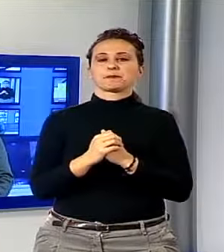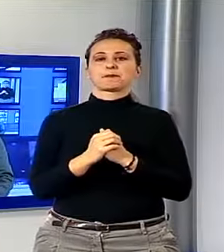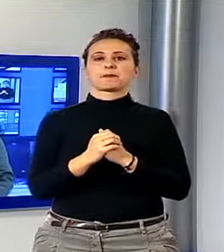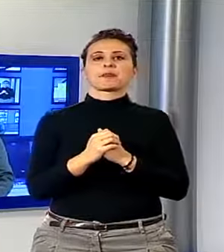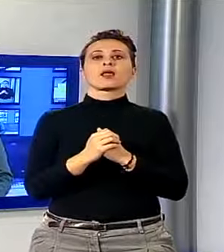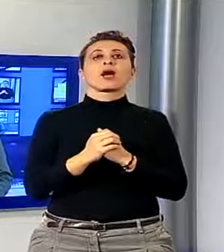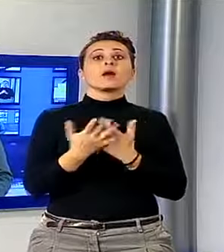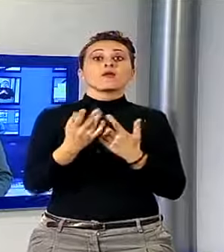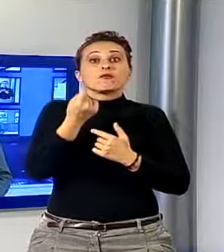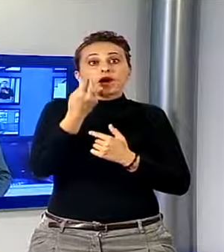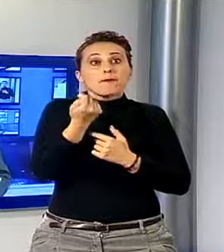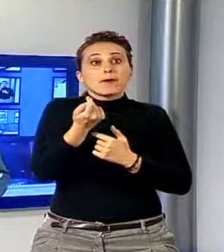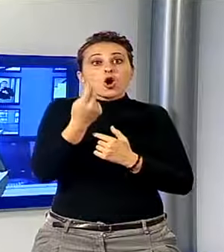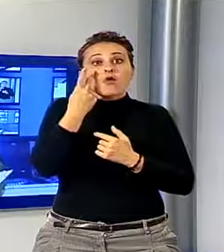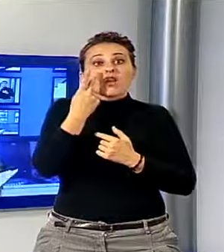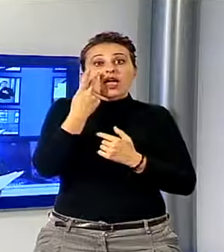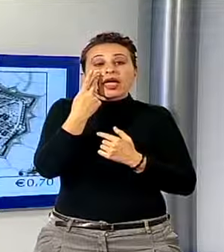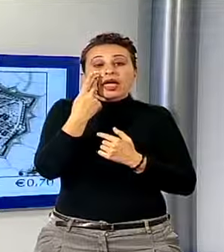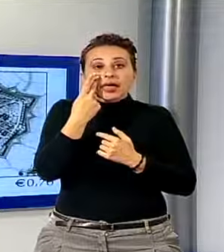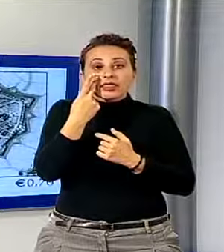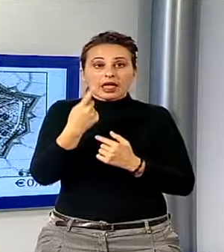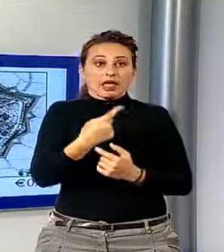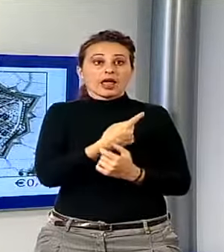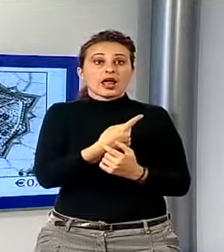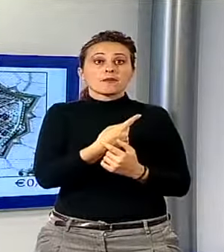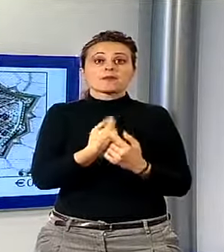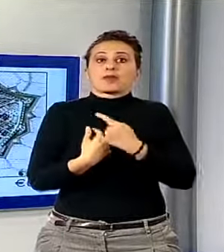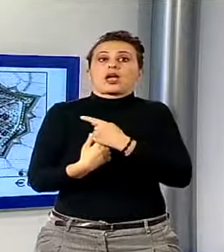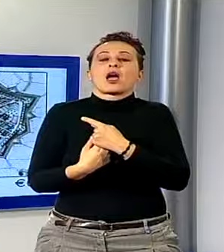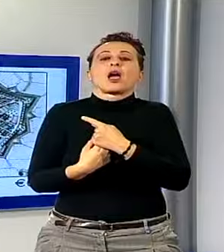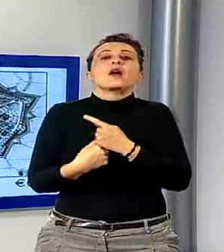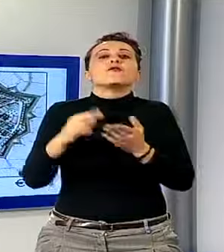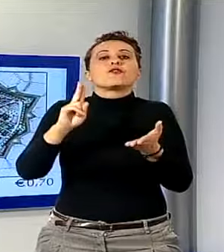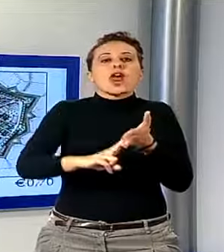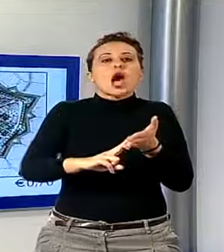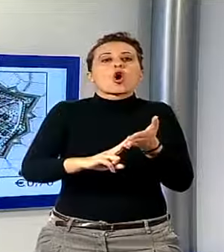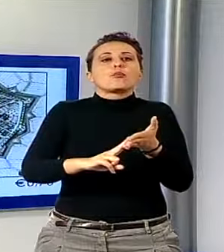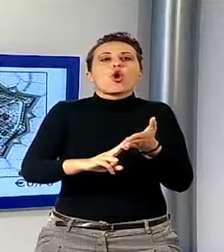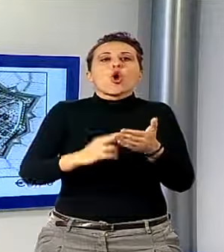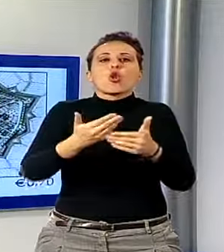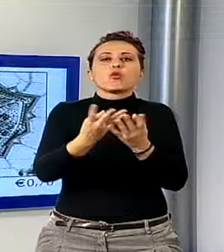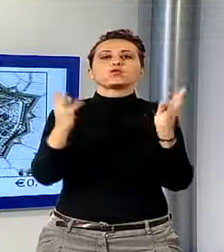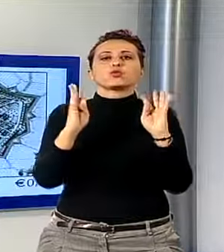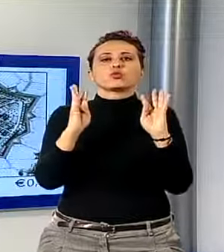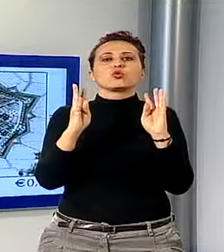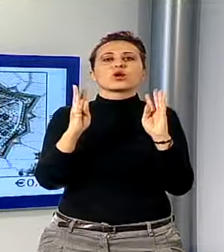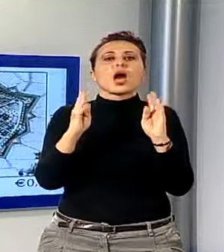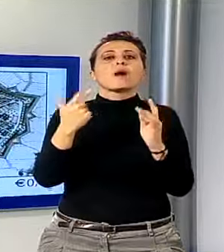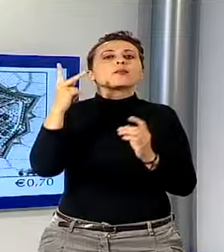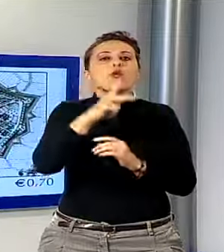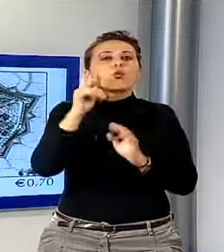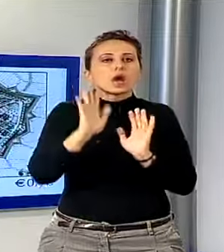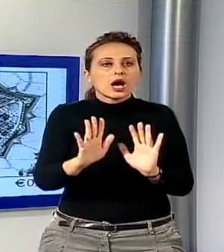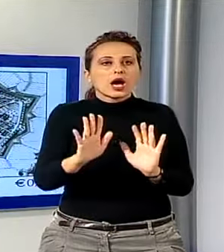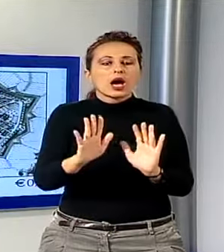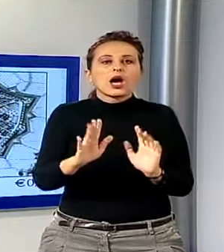state per vedere adesso è il Franco Bollo dedicato alle mura urbane di Lucca che sarà emesso sabato mattina